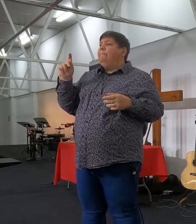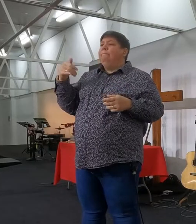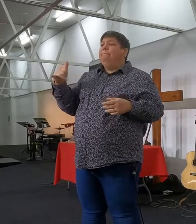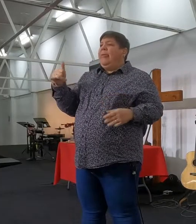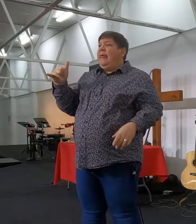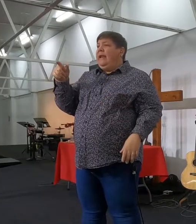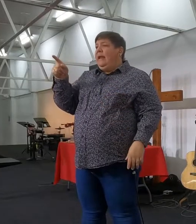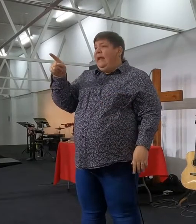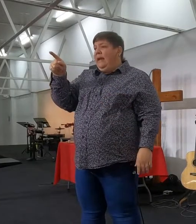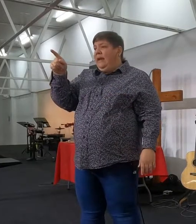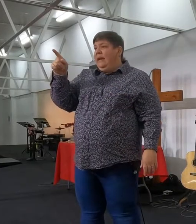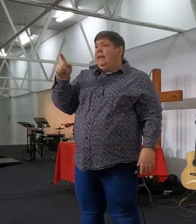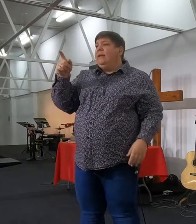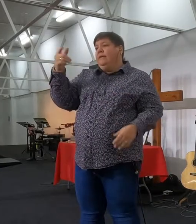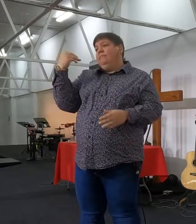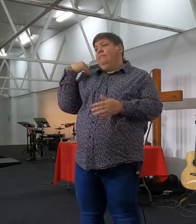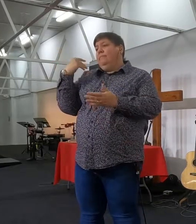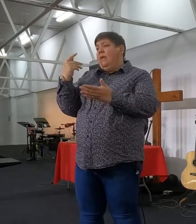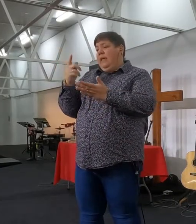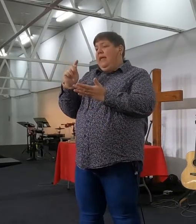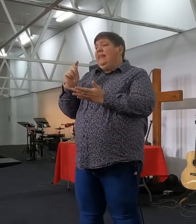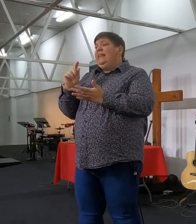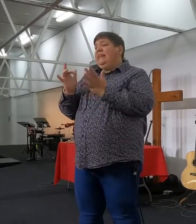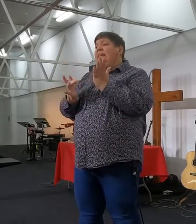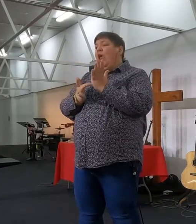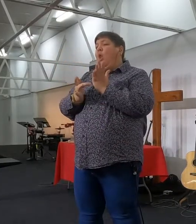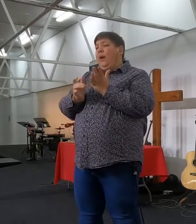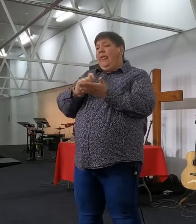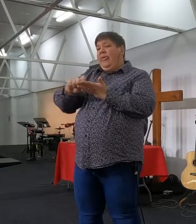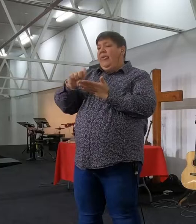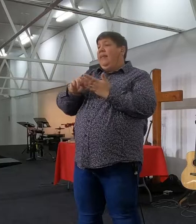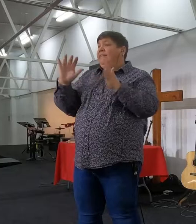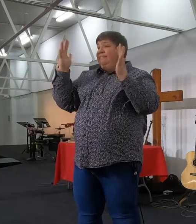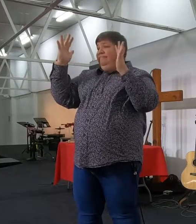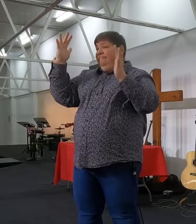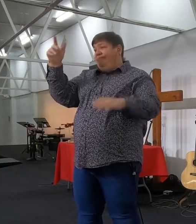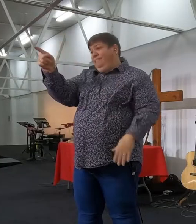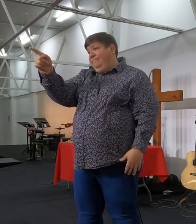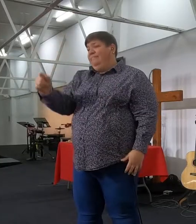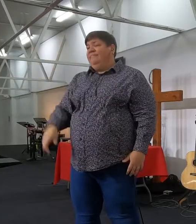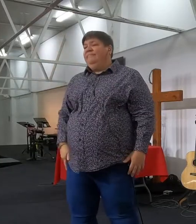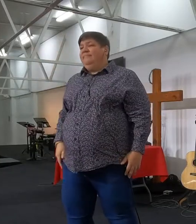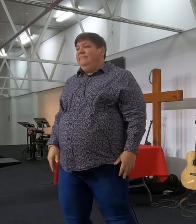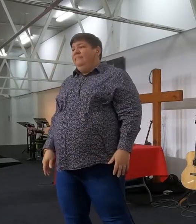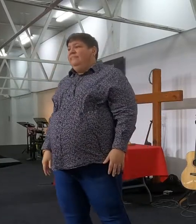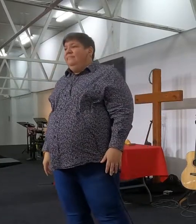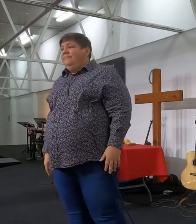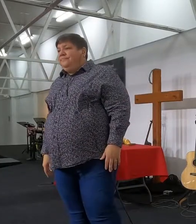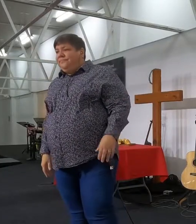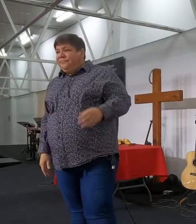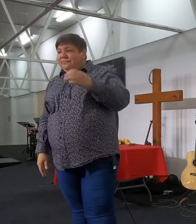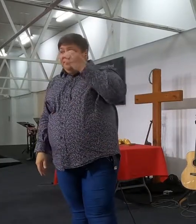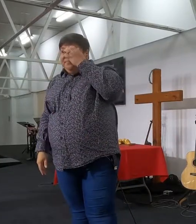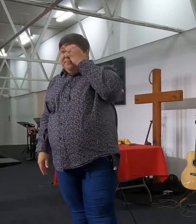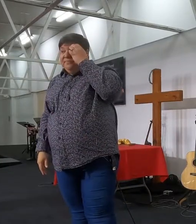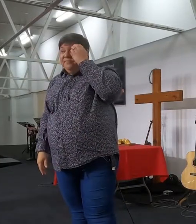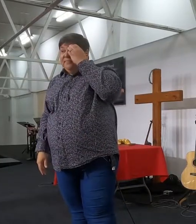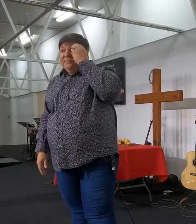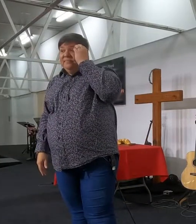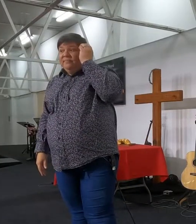twee weke terug, het is die theologische studies afgehandeld, hy is nou een theoloog, geef hom my lekker aan een klap toe, Peer geluk, ok, so, allemaal